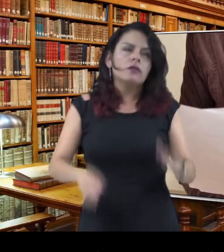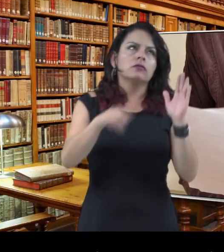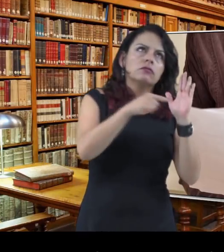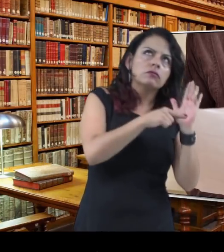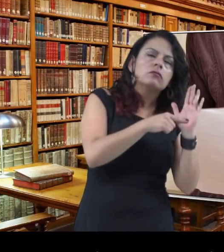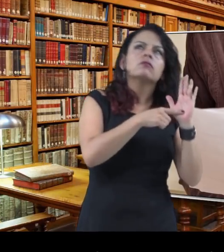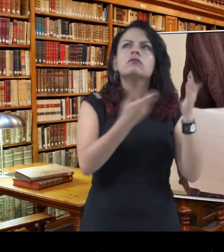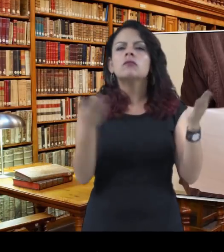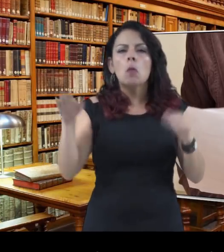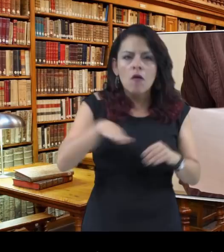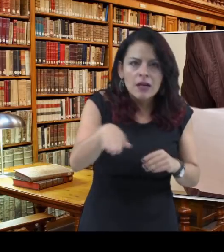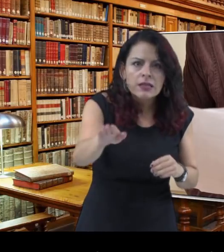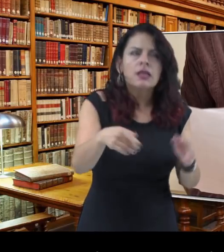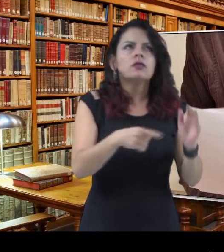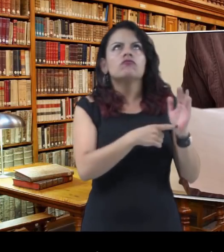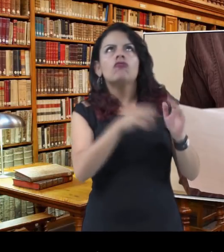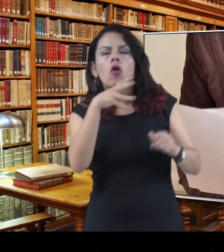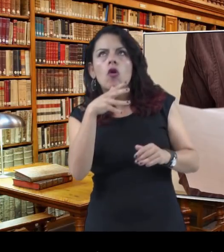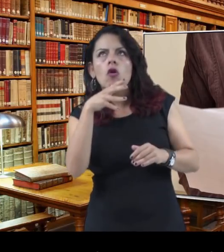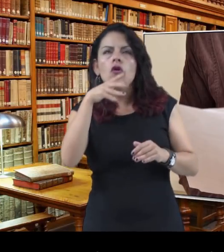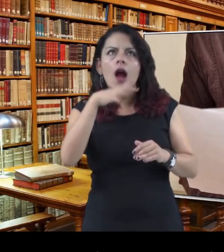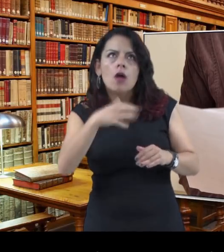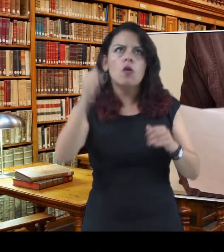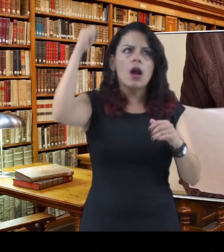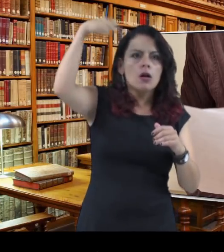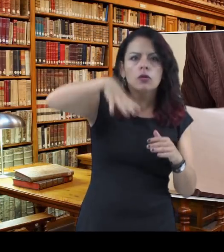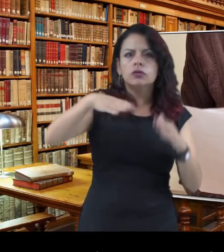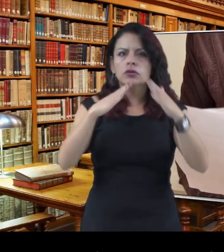vestuario, movilización, luz, agua, gas, teléfono, etc.